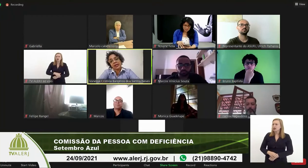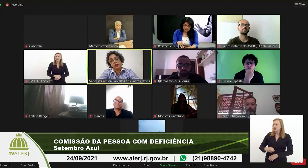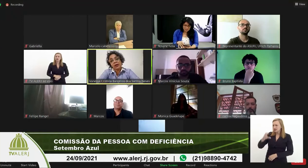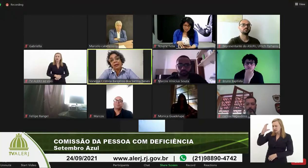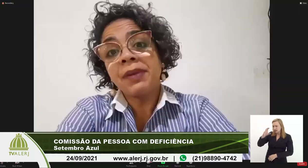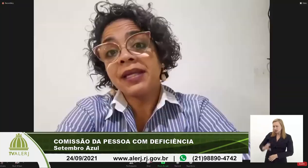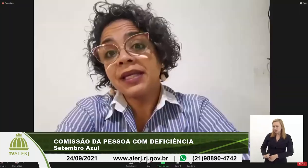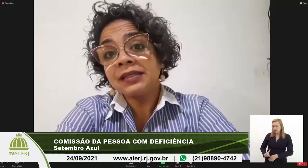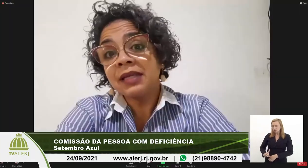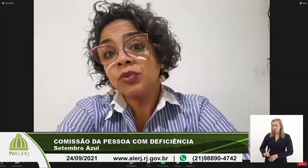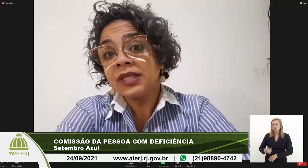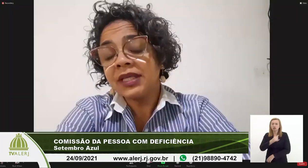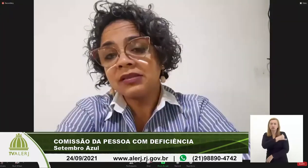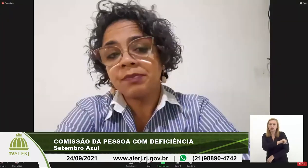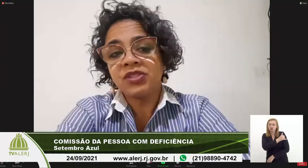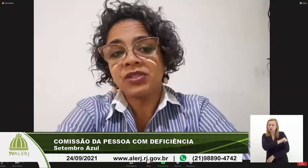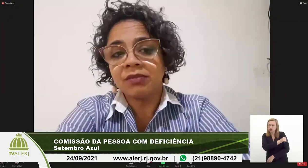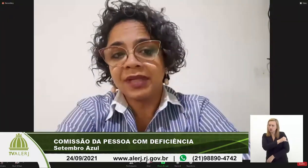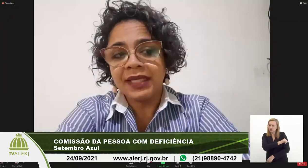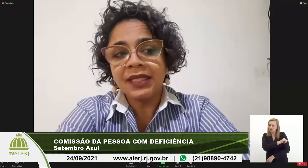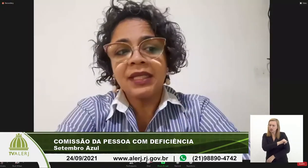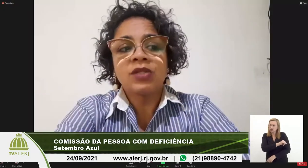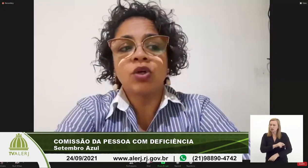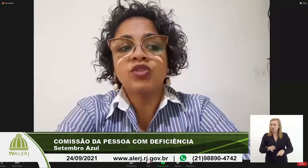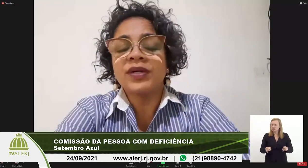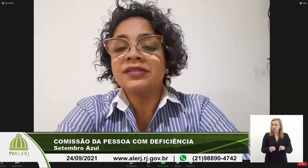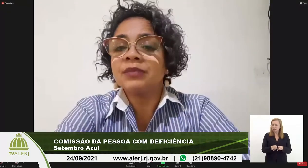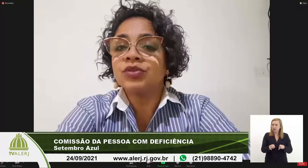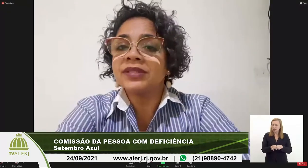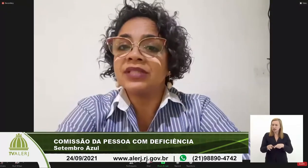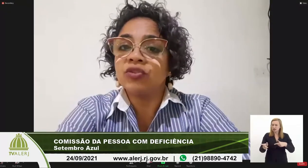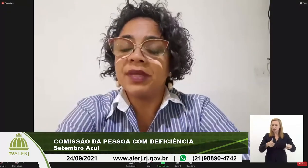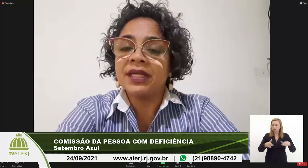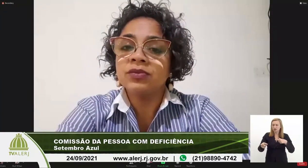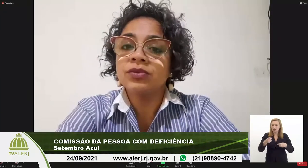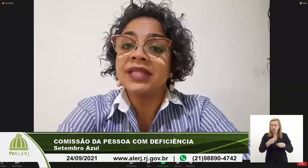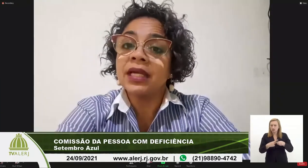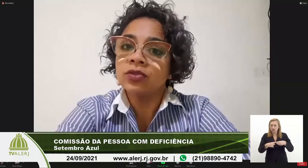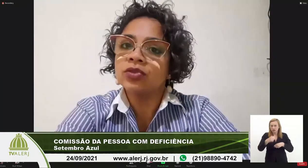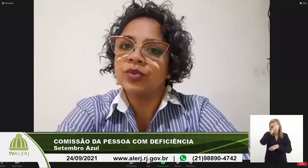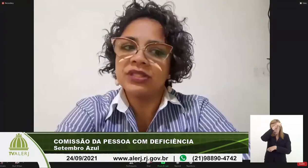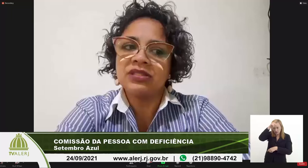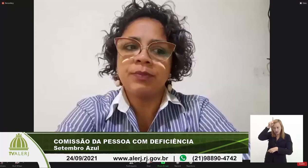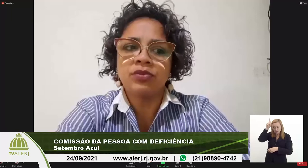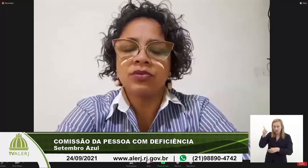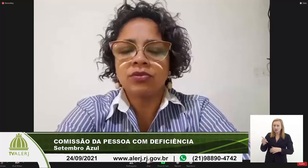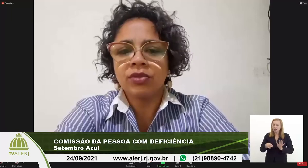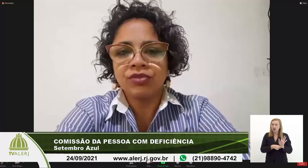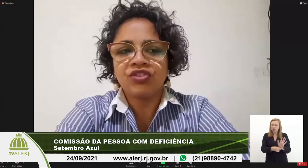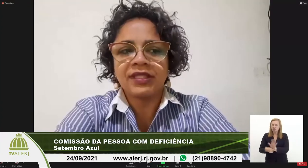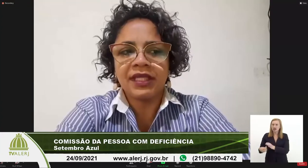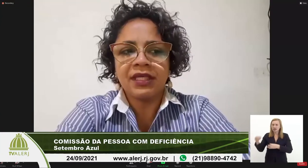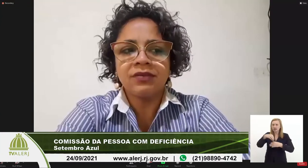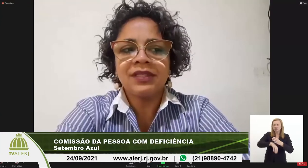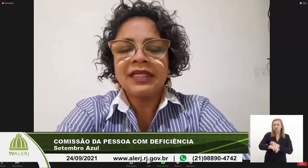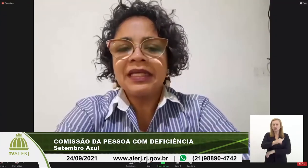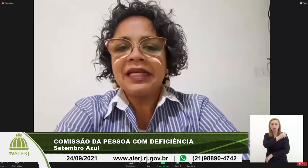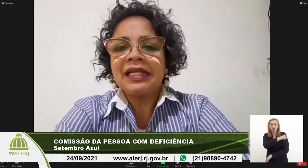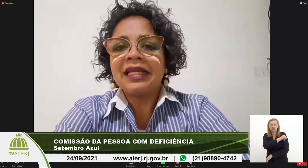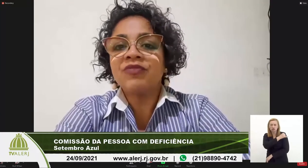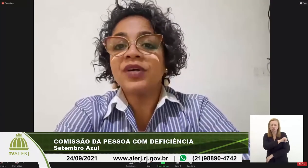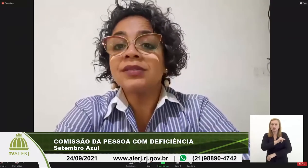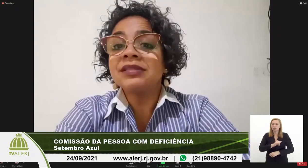Janeiro e para intermunícipes também nós fazemos o atendimento dentro do município do Rio de Janeiro